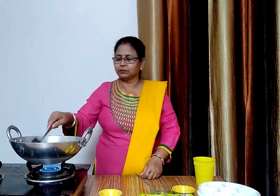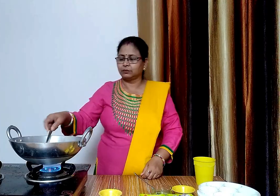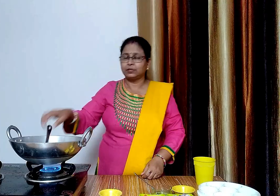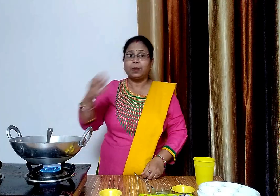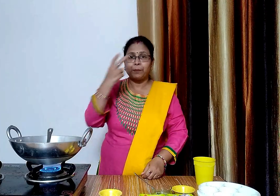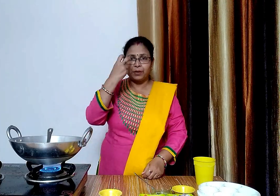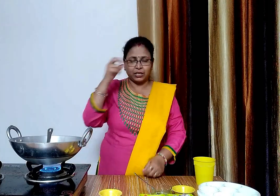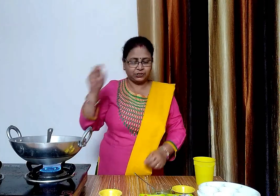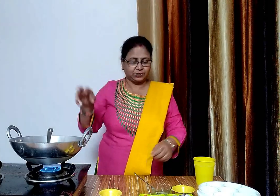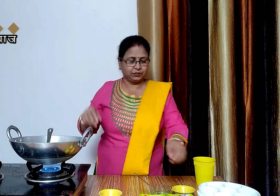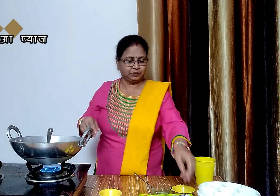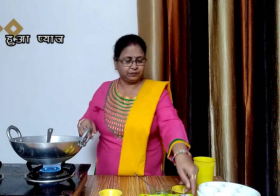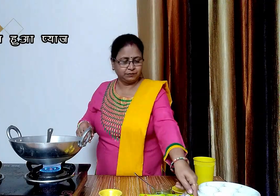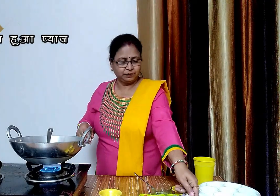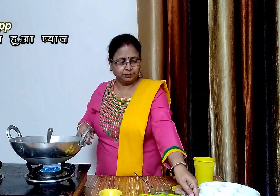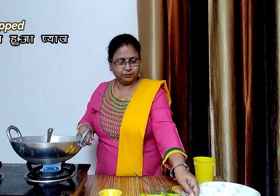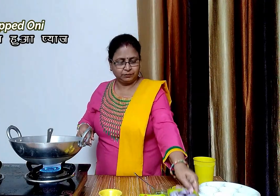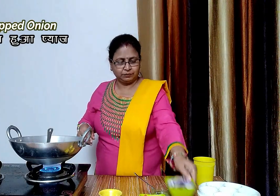अब इसमें दो कड़ी हुए प्यास जा लेंगे